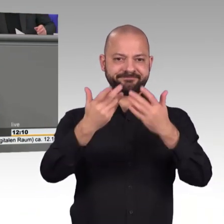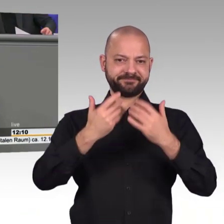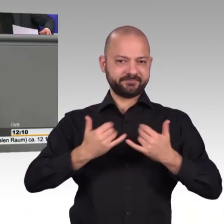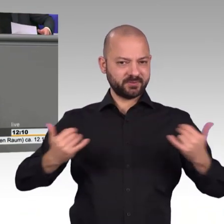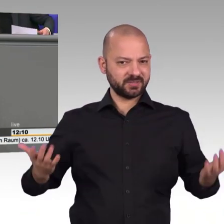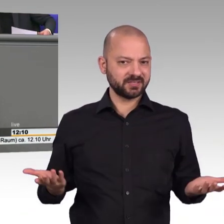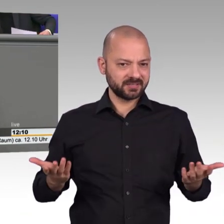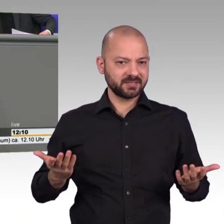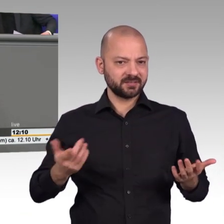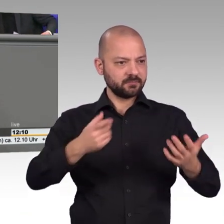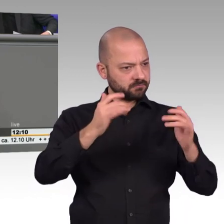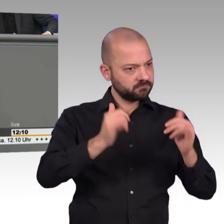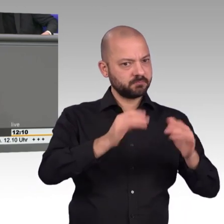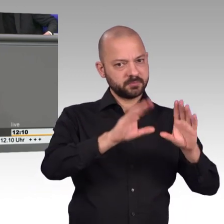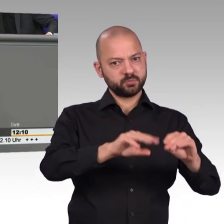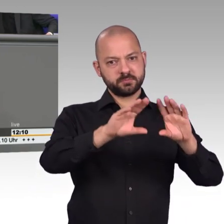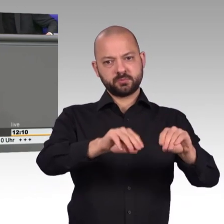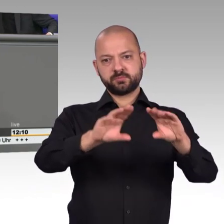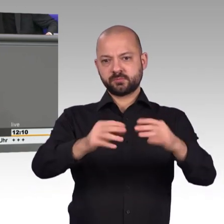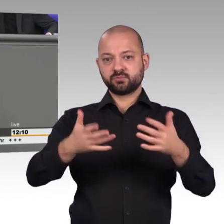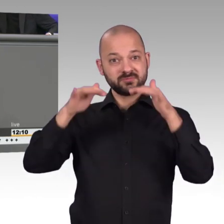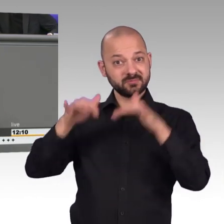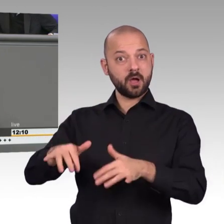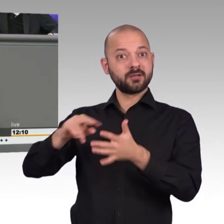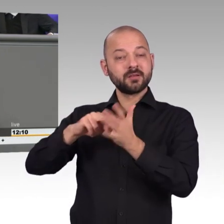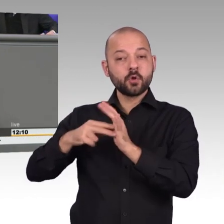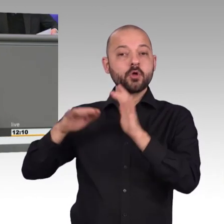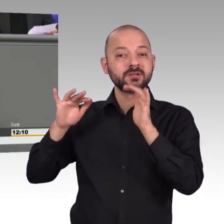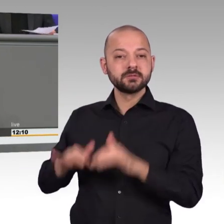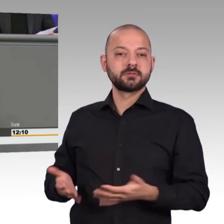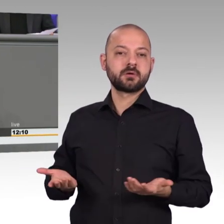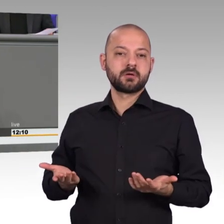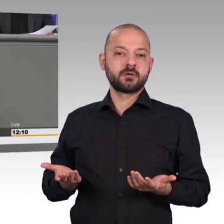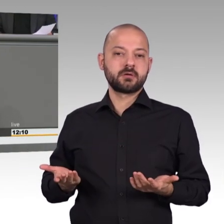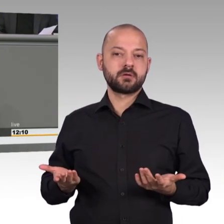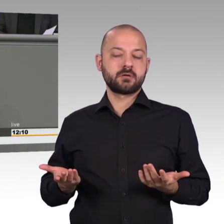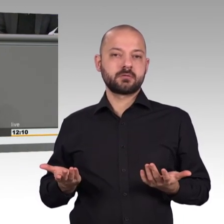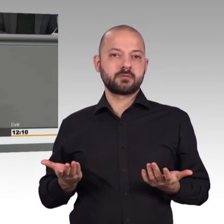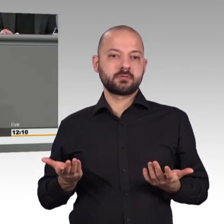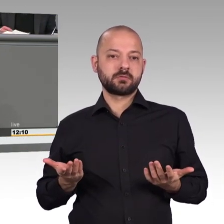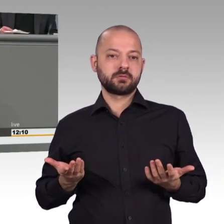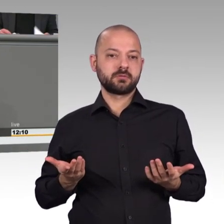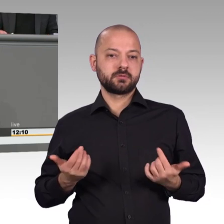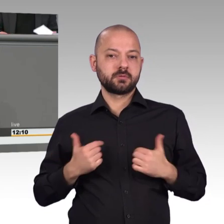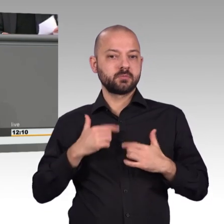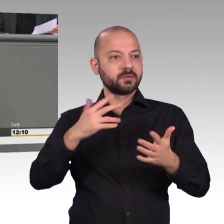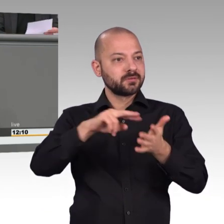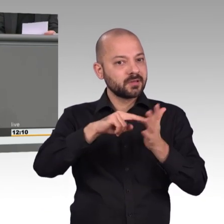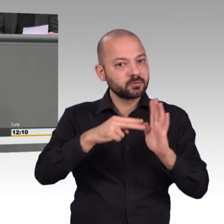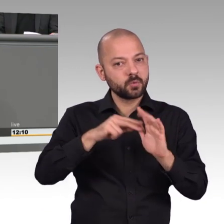gestatten Sie mir als zuständigen Berichterstatter im Rechtsausschuss, den Bogen ein bisschen weiter zu spannen. Es ist richtig,